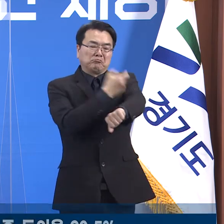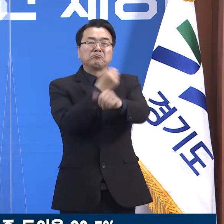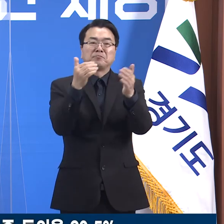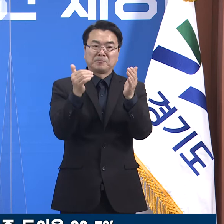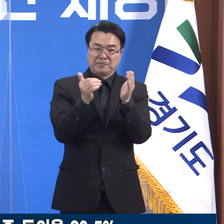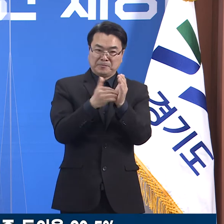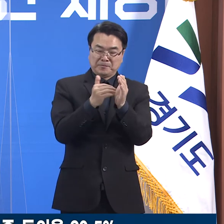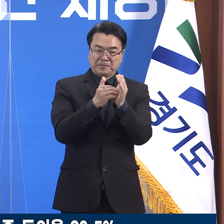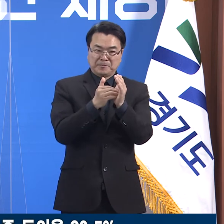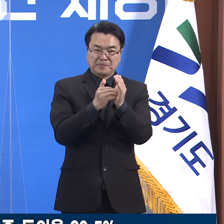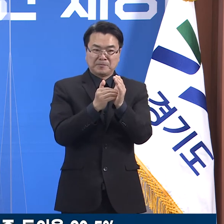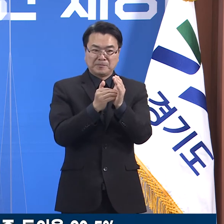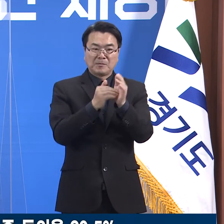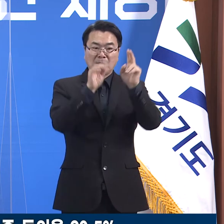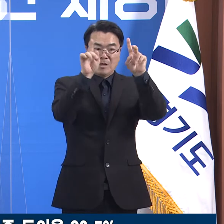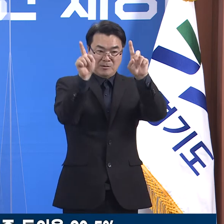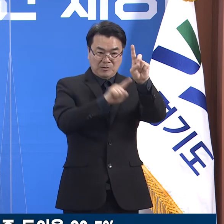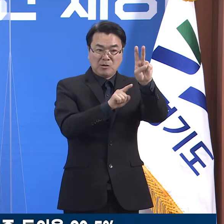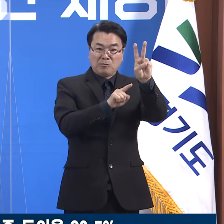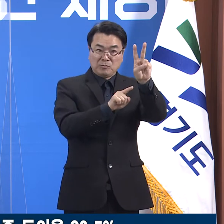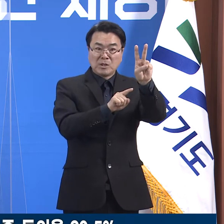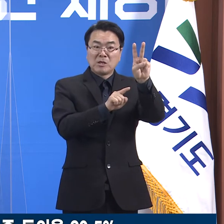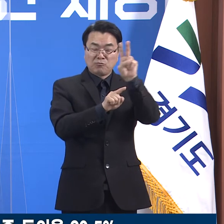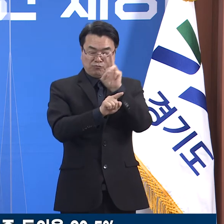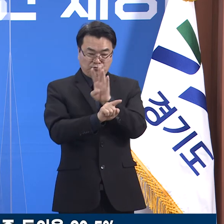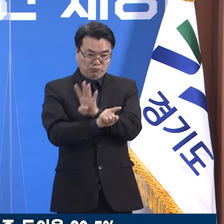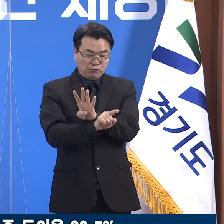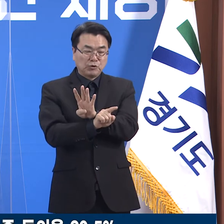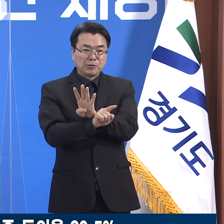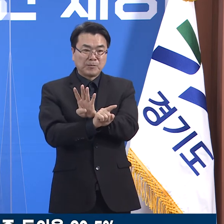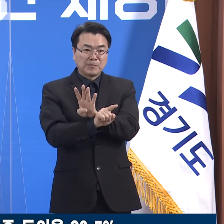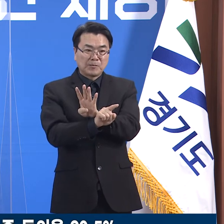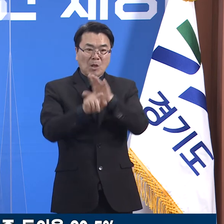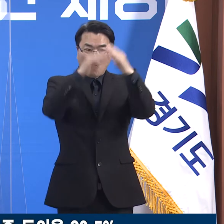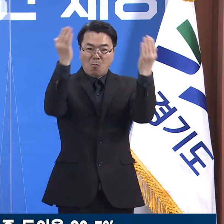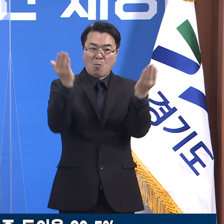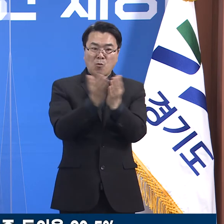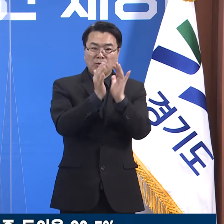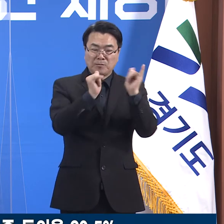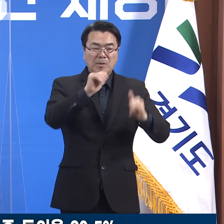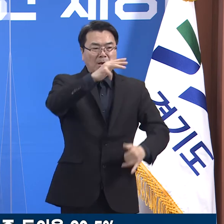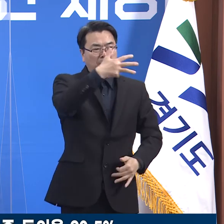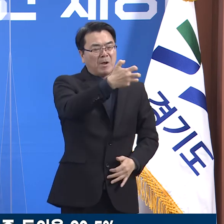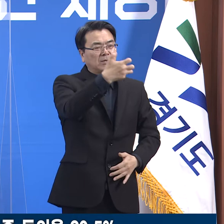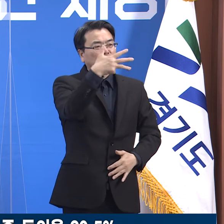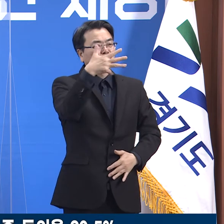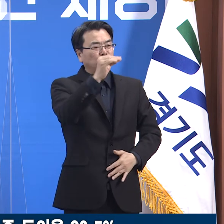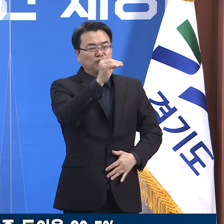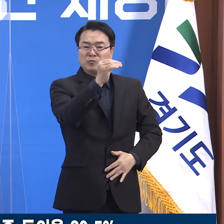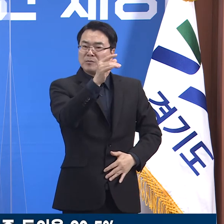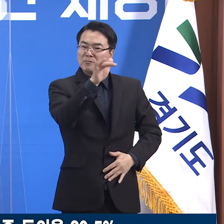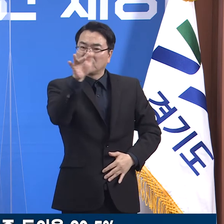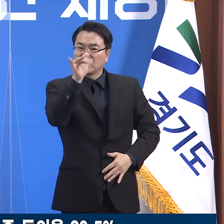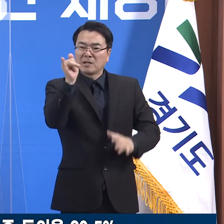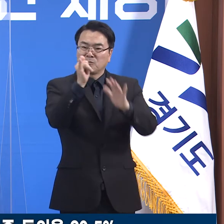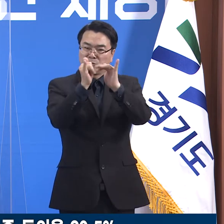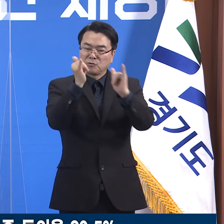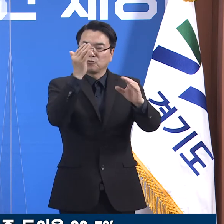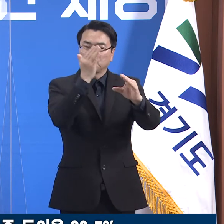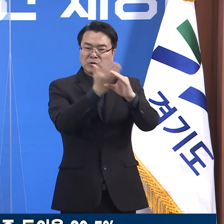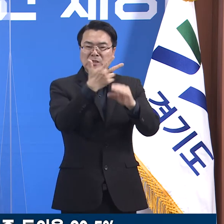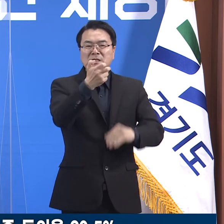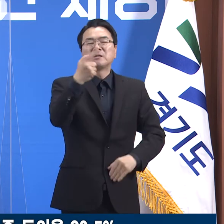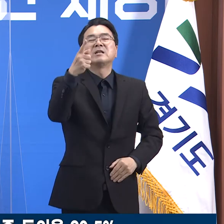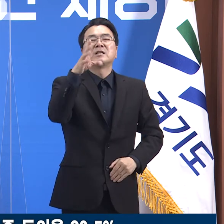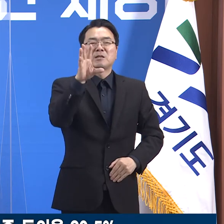2분기 시작한 예방접종의 경우는 총 대상자 89만 4,502명 중 71만